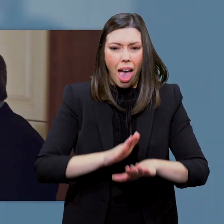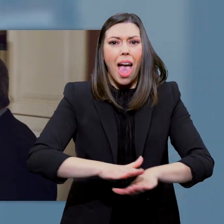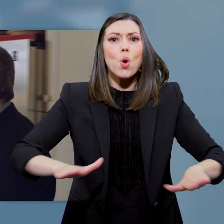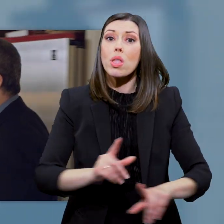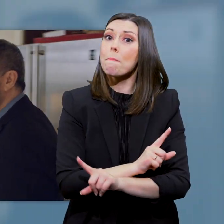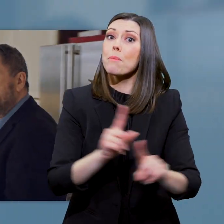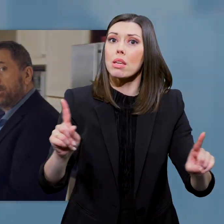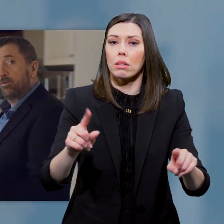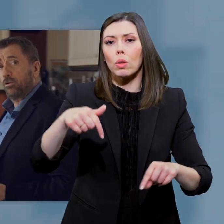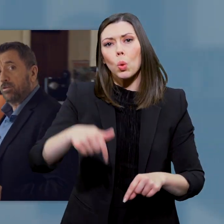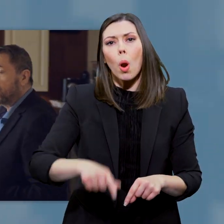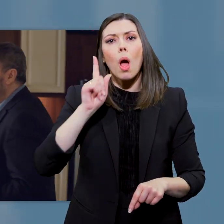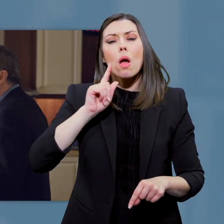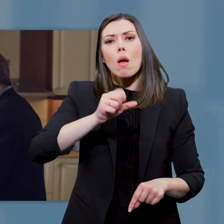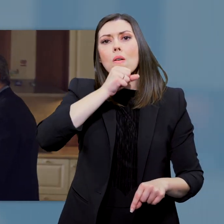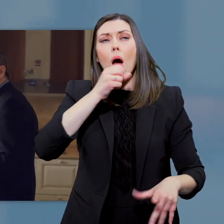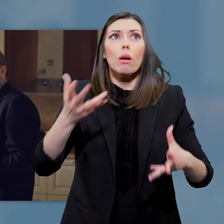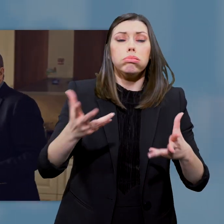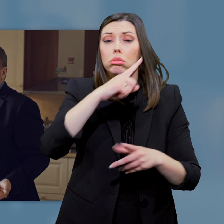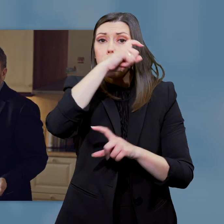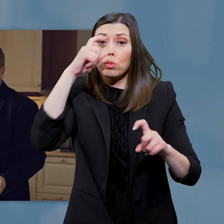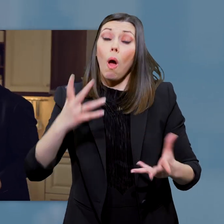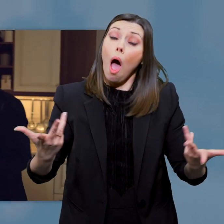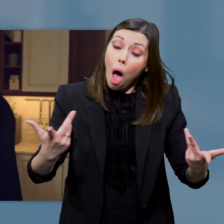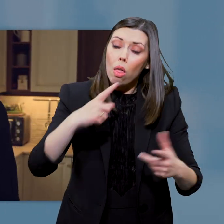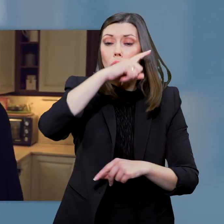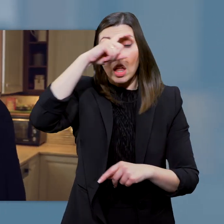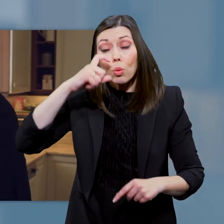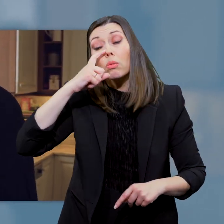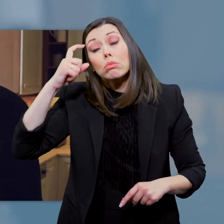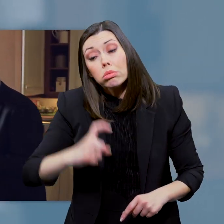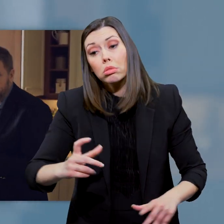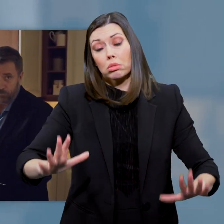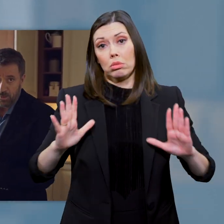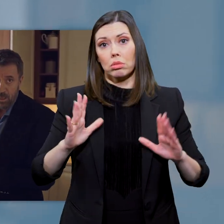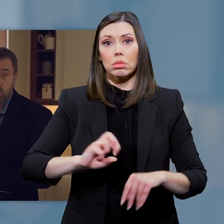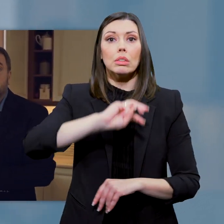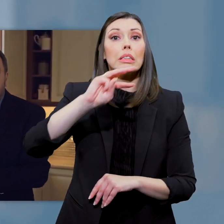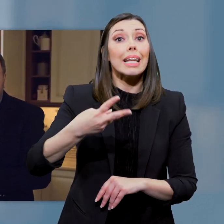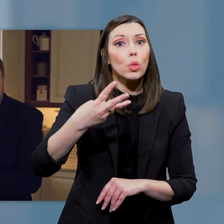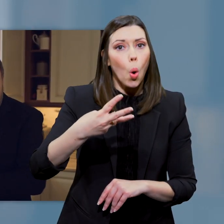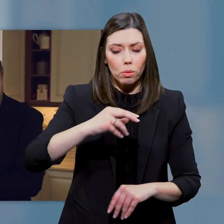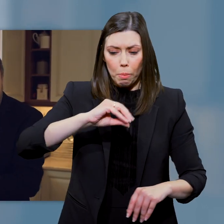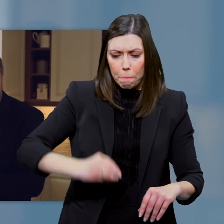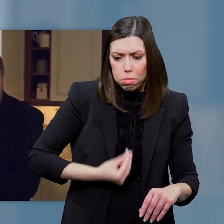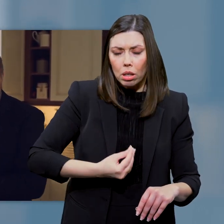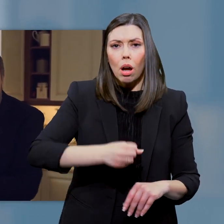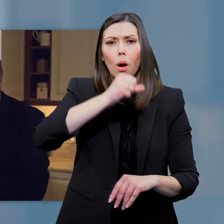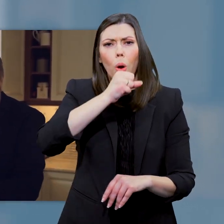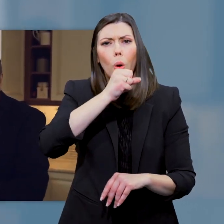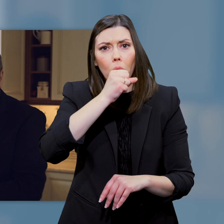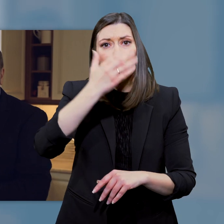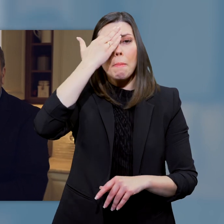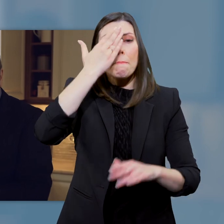Θα μου πείτε τώρα οι γιαγιάδες, σπίρα μου αυτό είναι δύσκολο. Ε, δεν είναι δύσκολο, αλλά πρέπει να γίνει και να κάνουμε. Τρίτον, στο πρώτο σύμπτωμα, βήχα ή